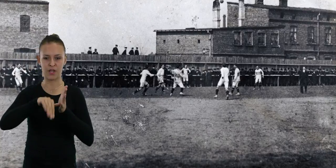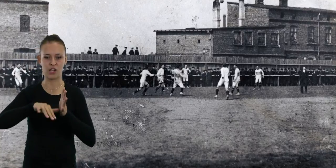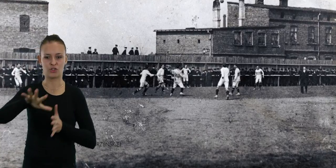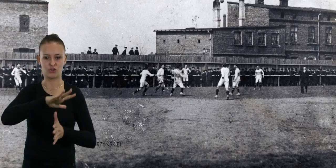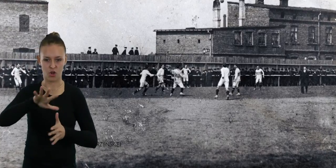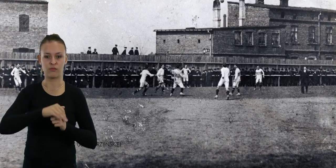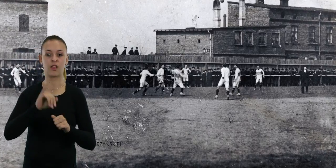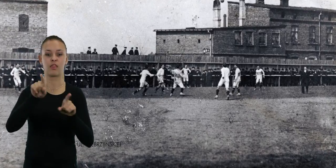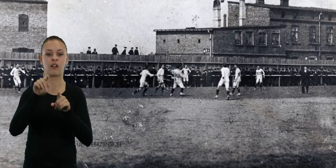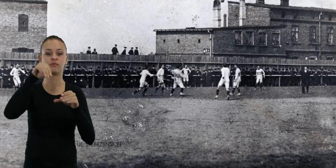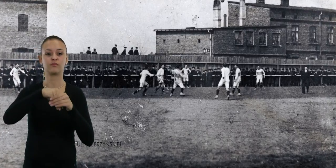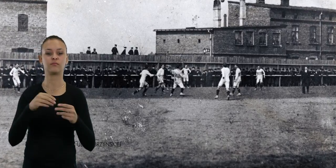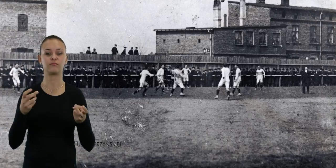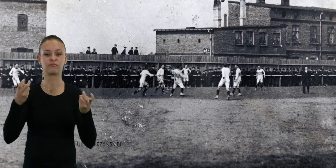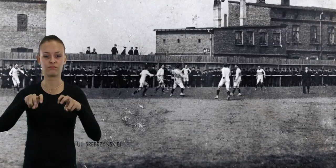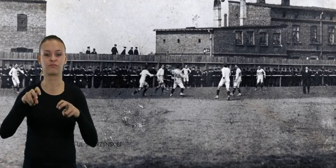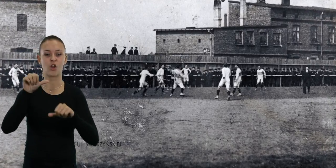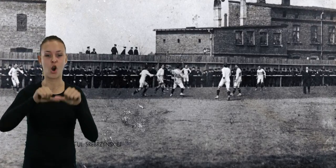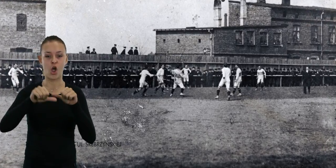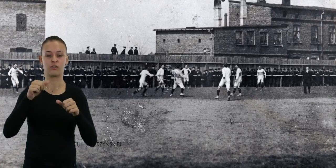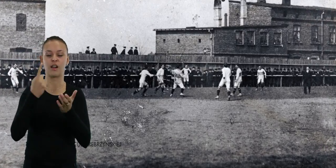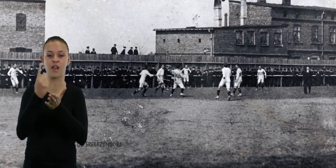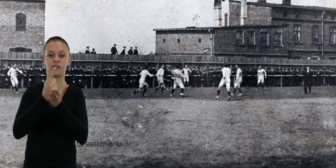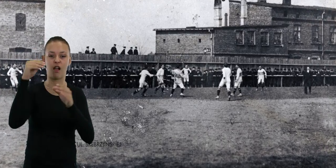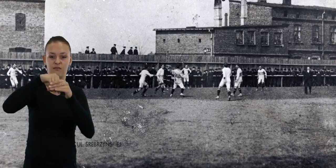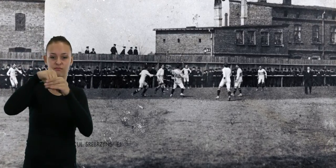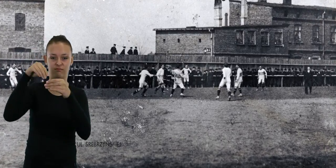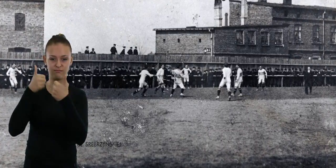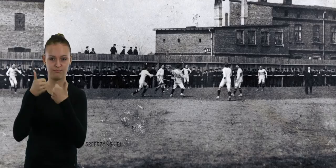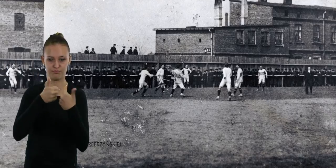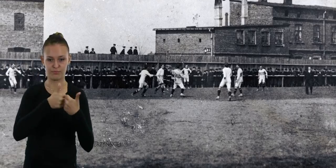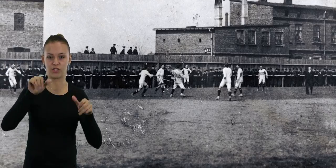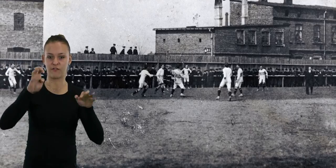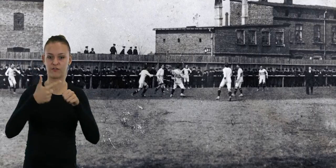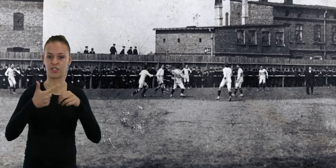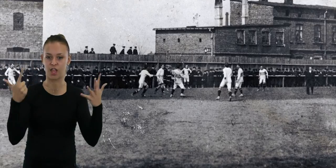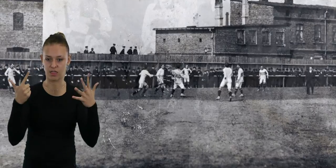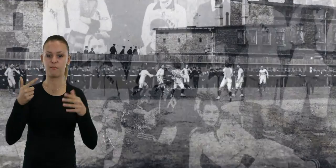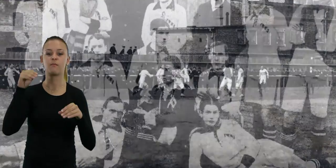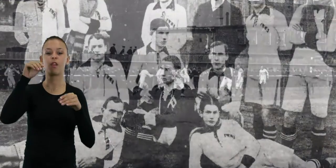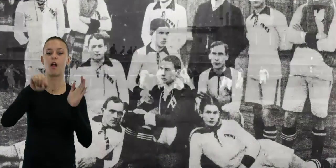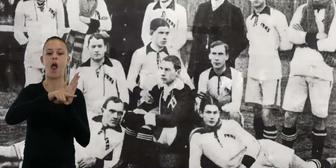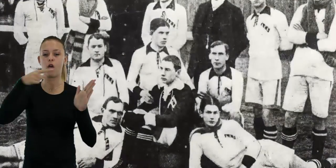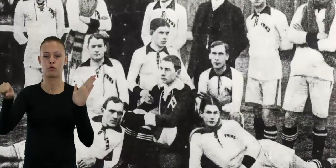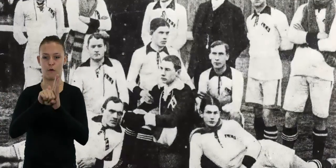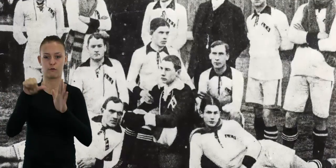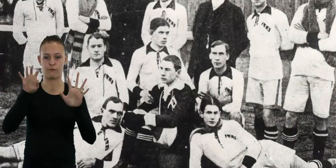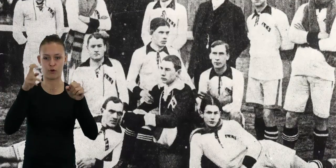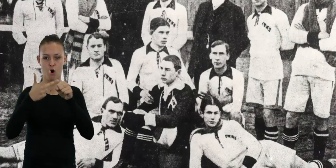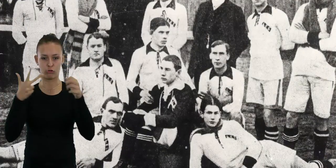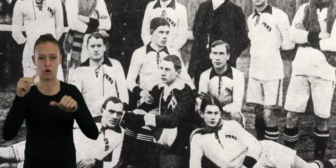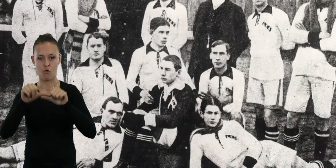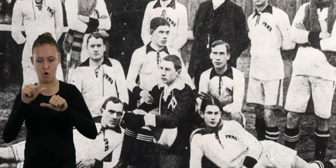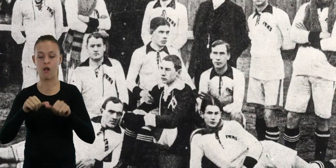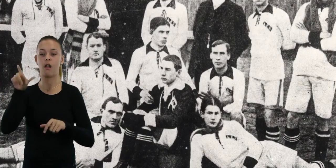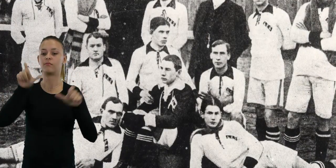1921-1925 nieprzerwanie zdobywał Mistrzostwo Miasta. Był także jednym z założycieli